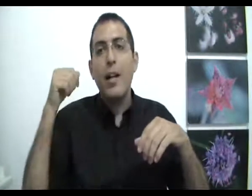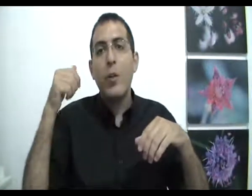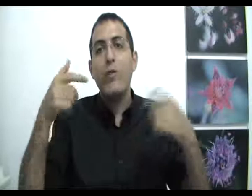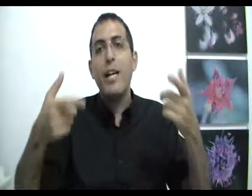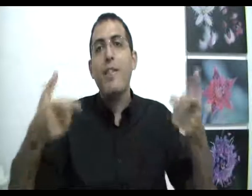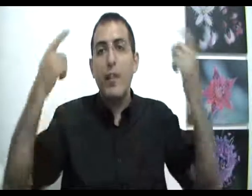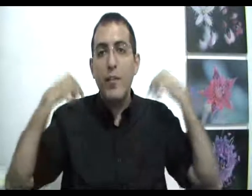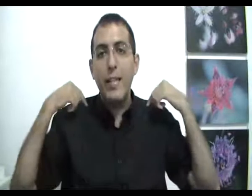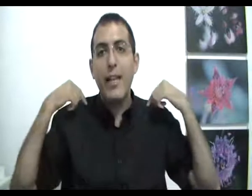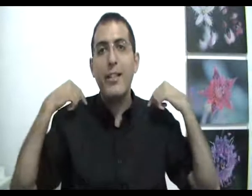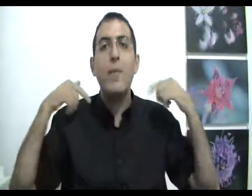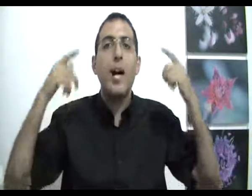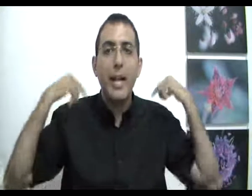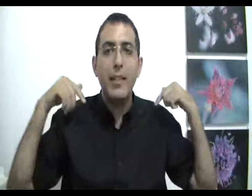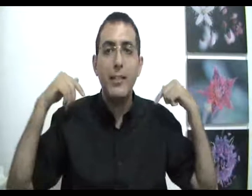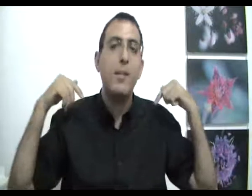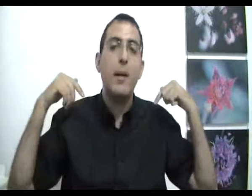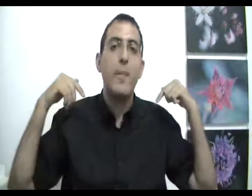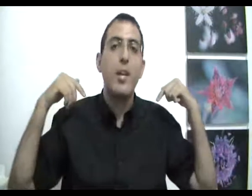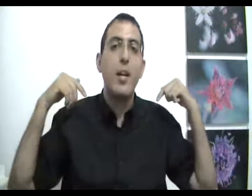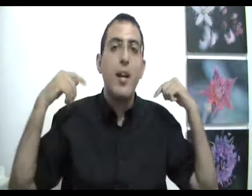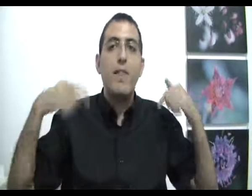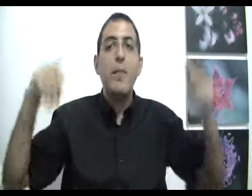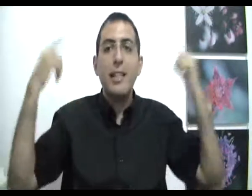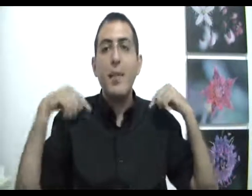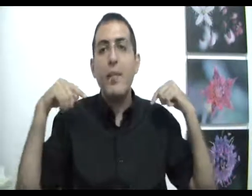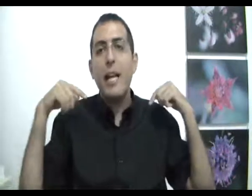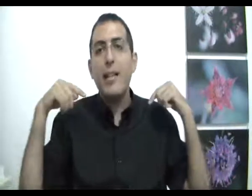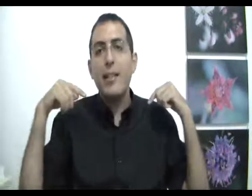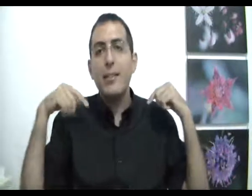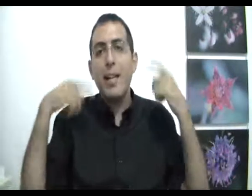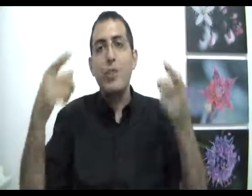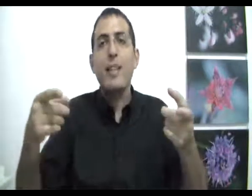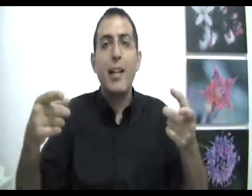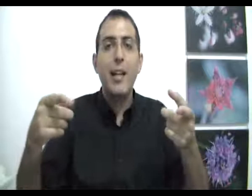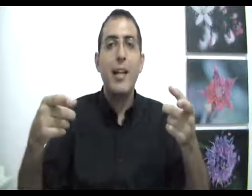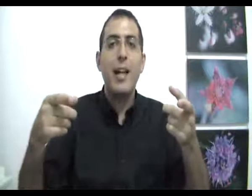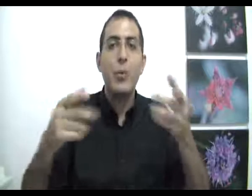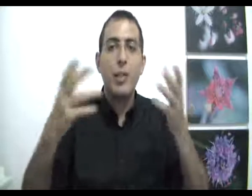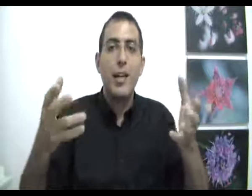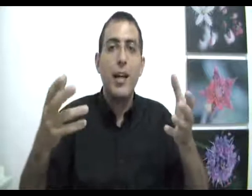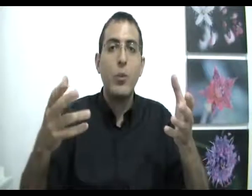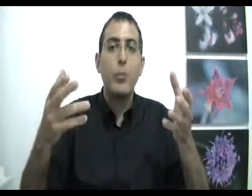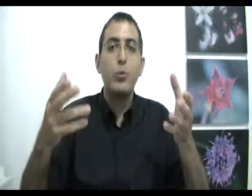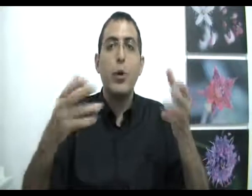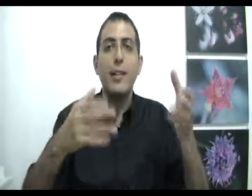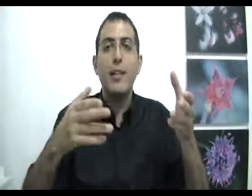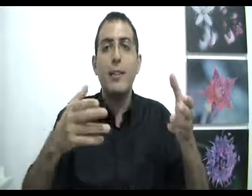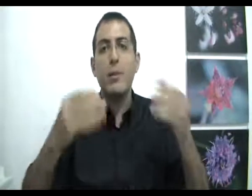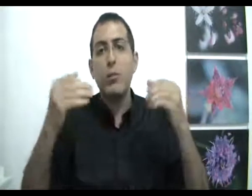כלום, ולפניה קדם היעדר סיבה. ואם קדם לפניה היעדר סיבה, אז ישבת ערך להקריות, כי הקריות פעושו היעדר סיבה. זאת